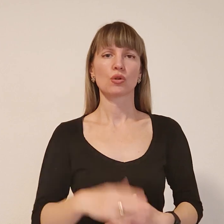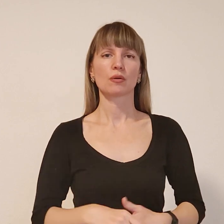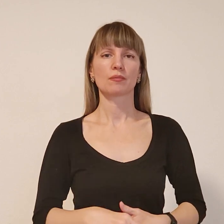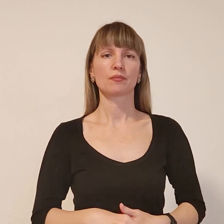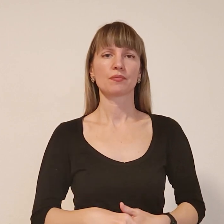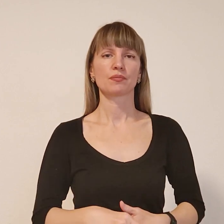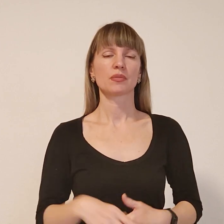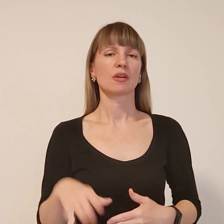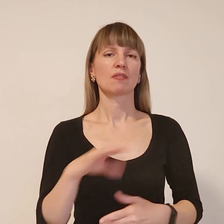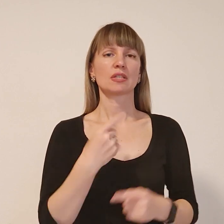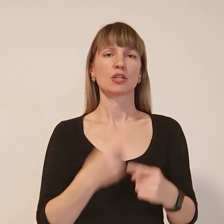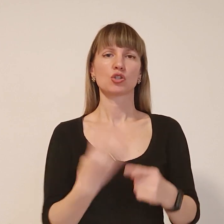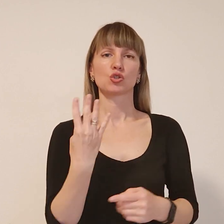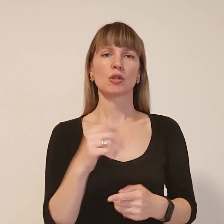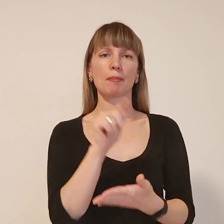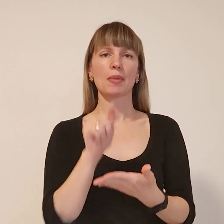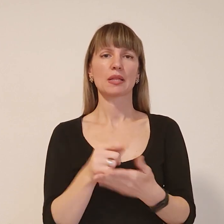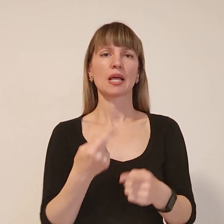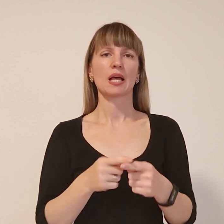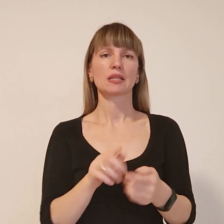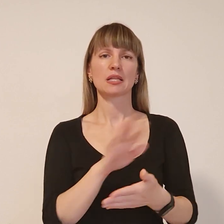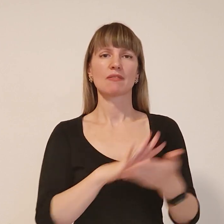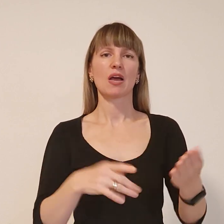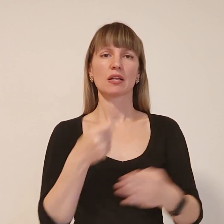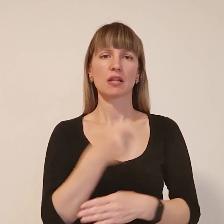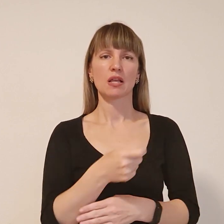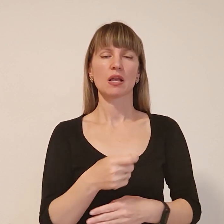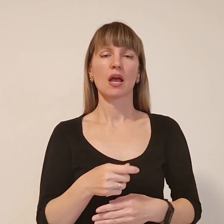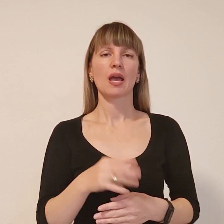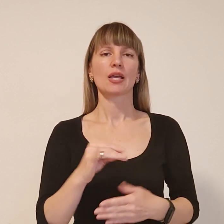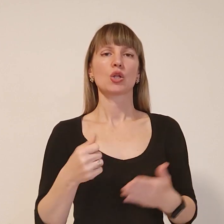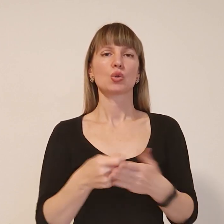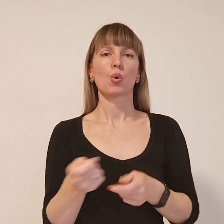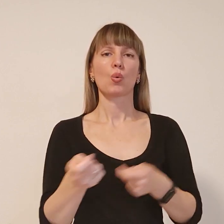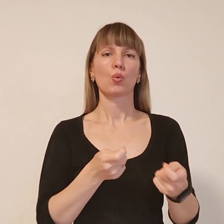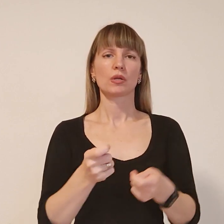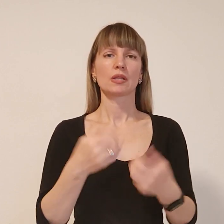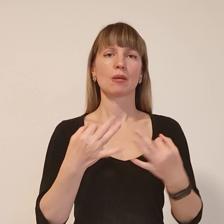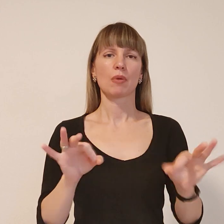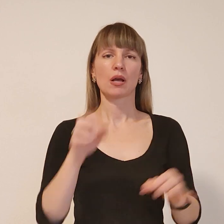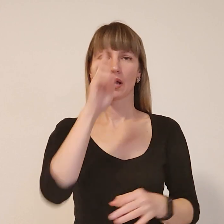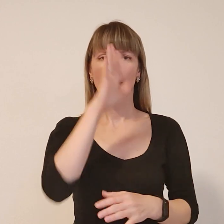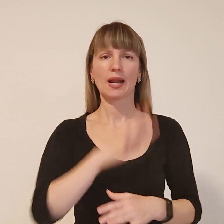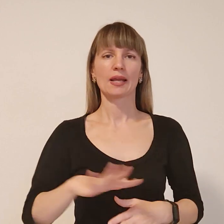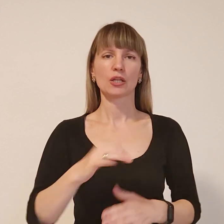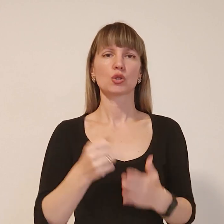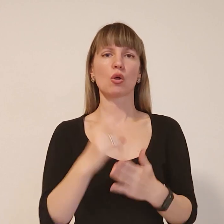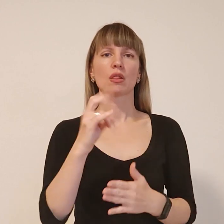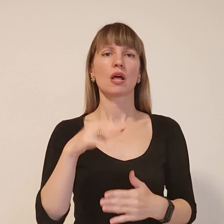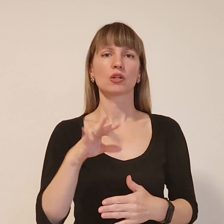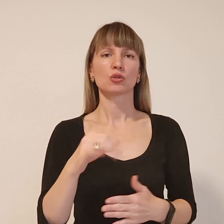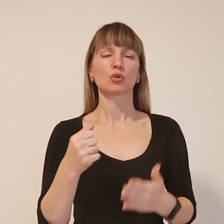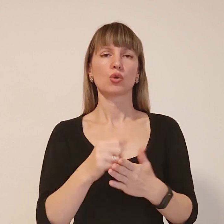Всі ці 4 питання – це звернення і до урядів демократичних країн, і до НАТО, і до ОБСЄ.